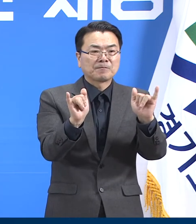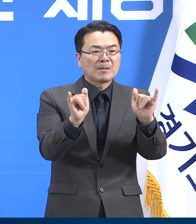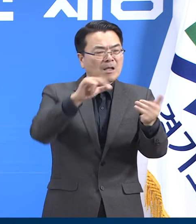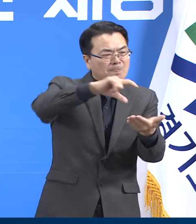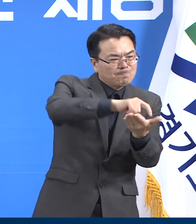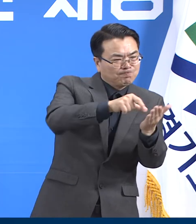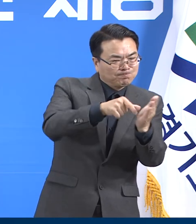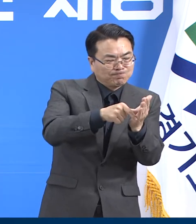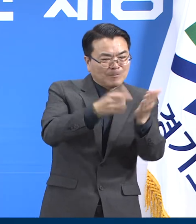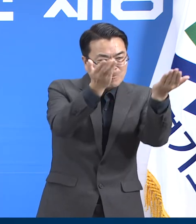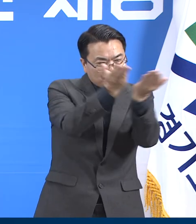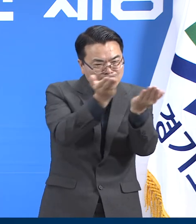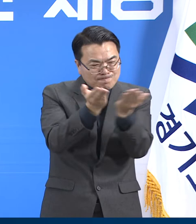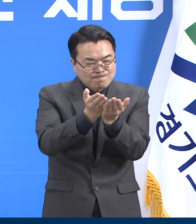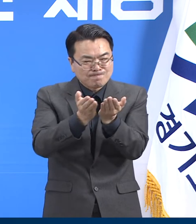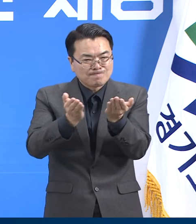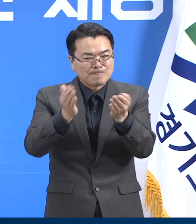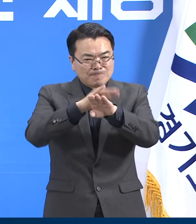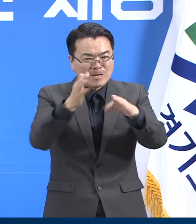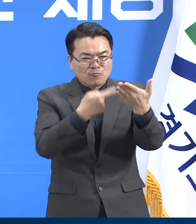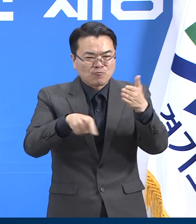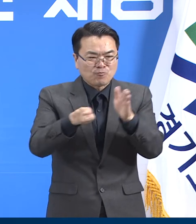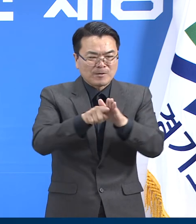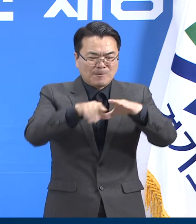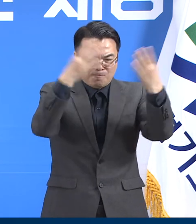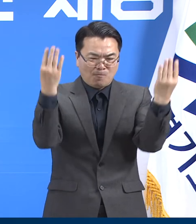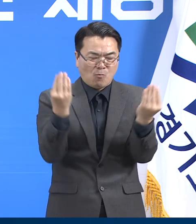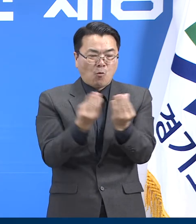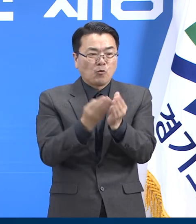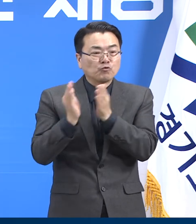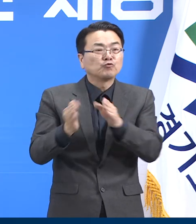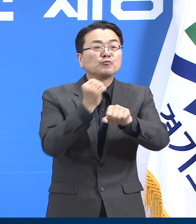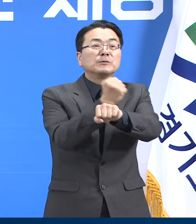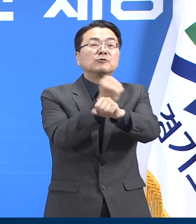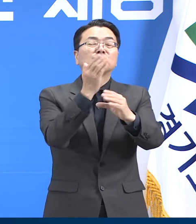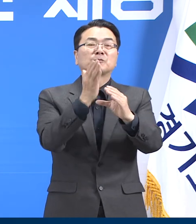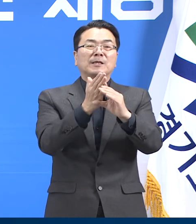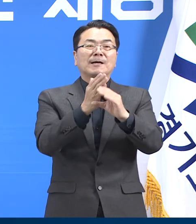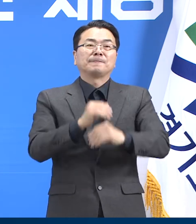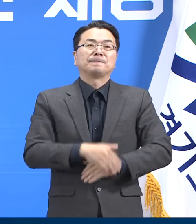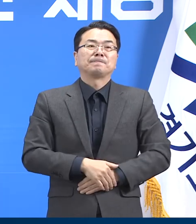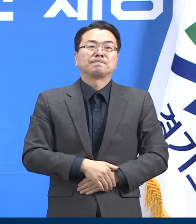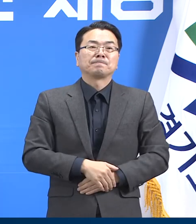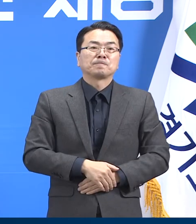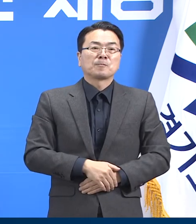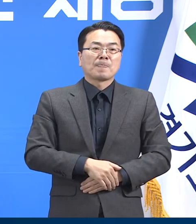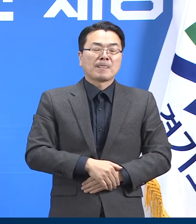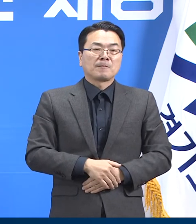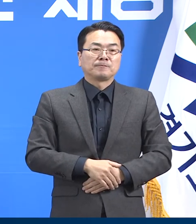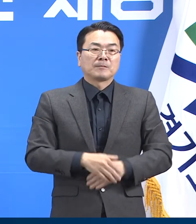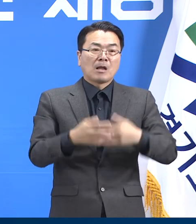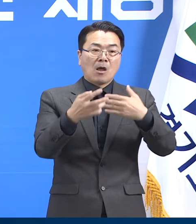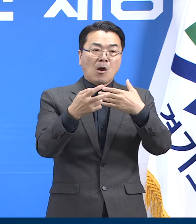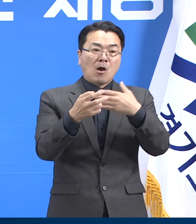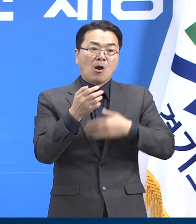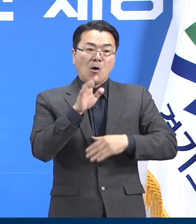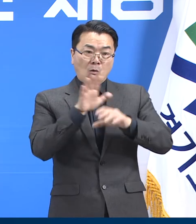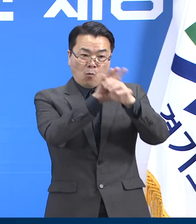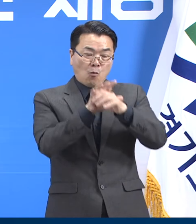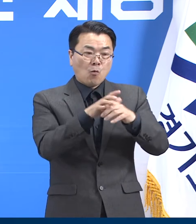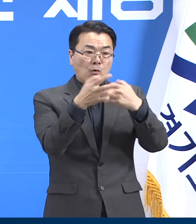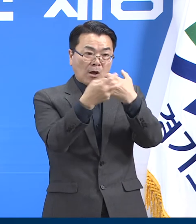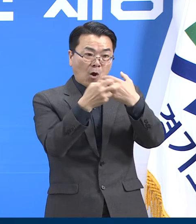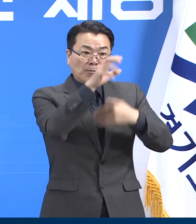대비할 수 있도록 오류방역 체계를 준비하고 있습니다. 먼저 현재 운전 중인 선별진료소, 임시선별검사소